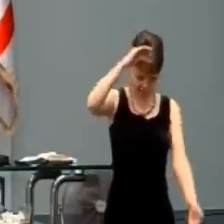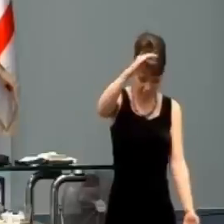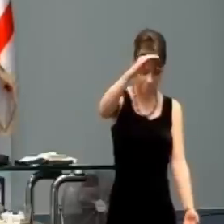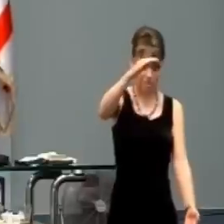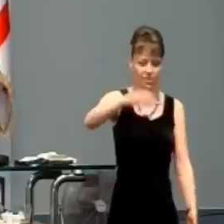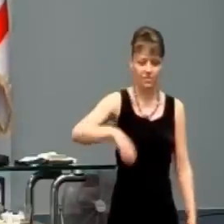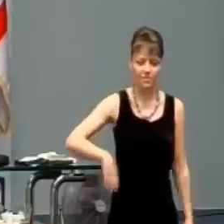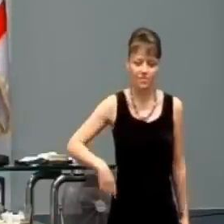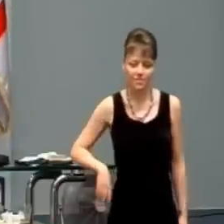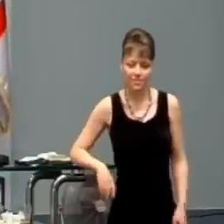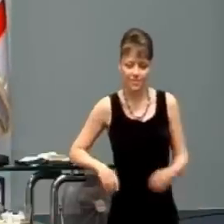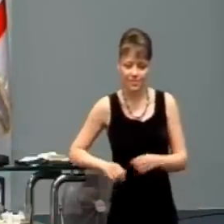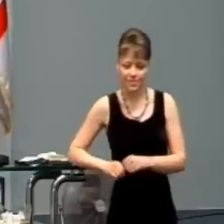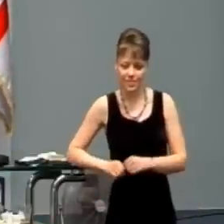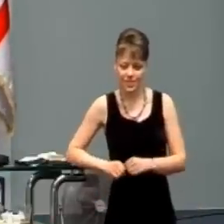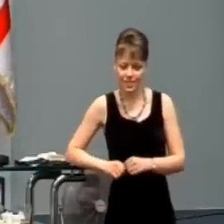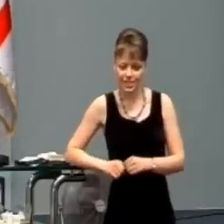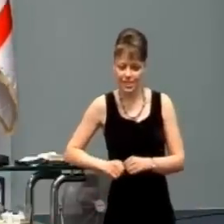horná hranica.